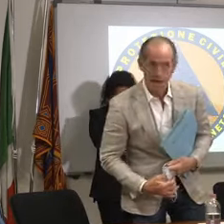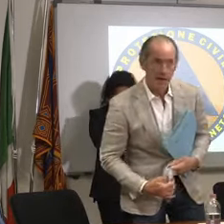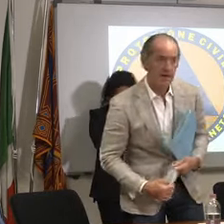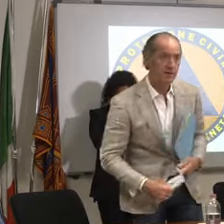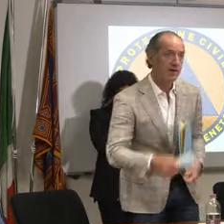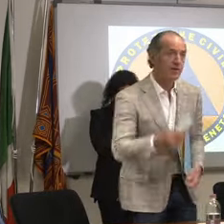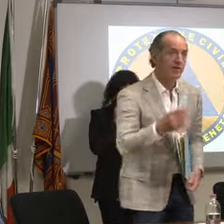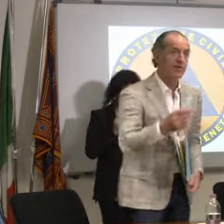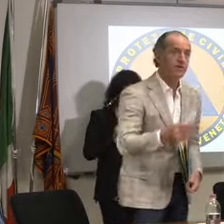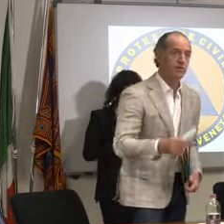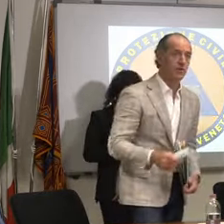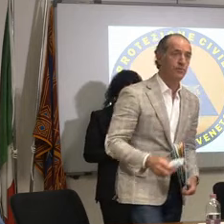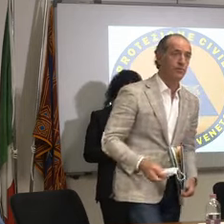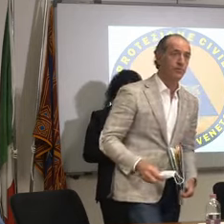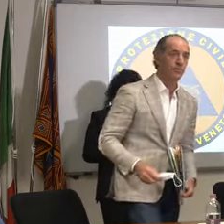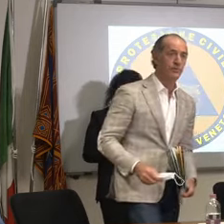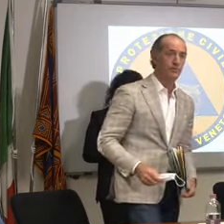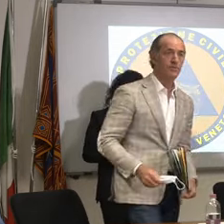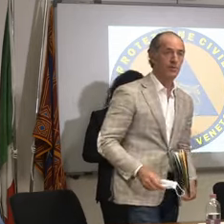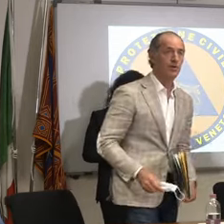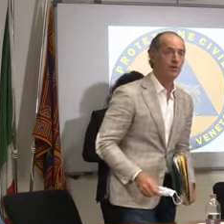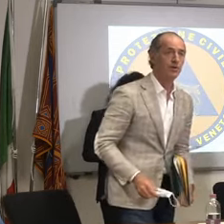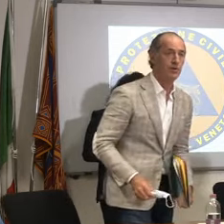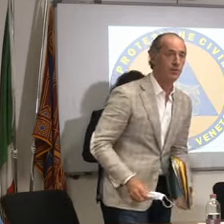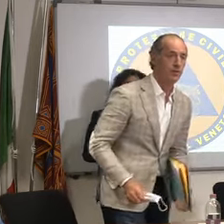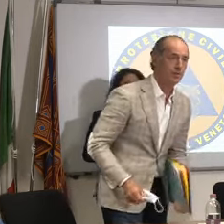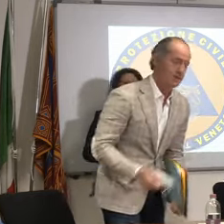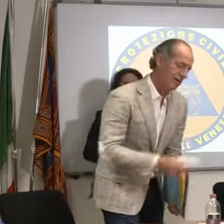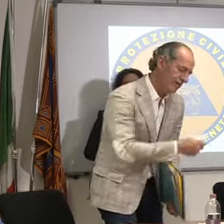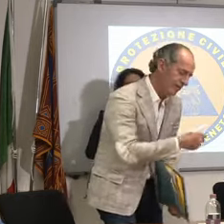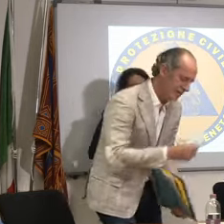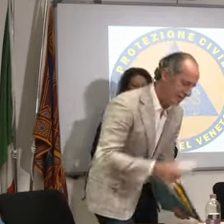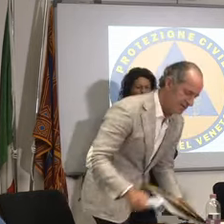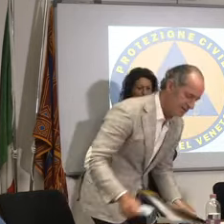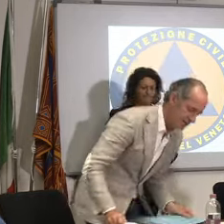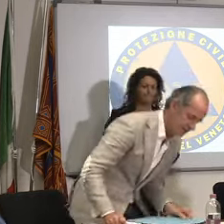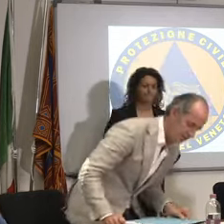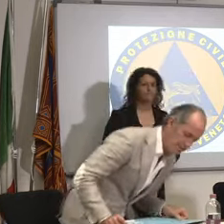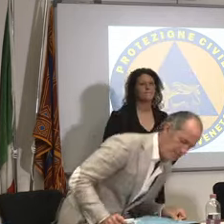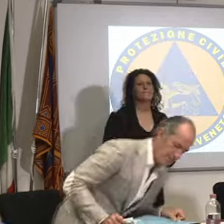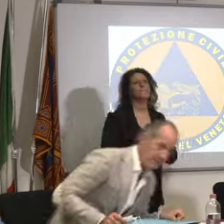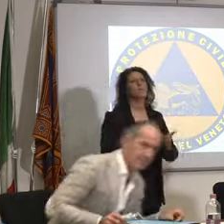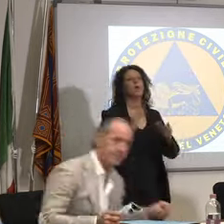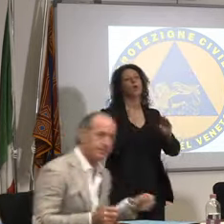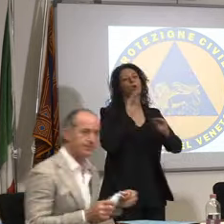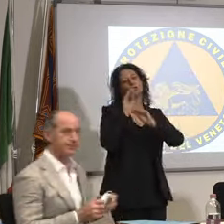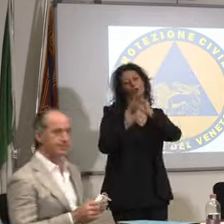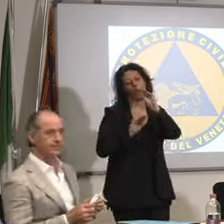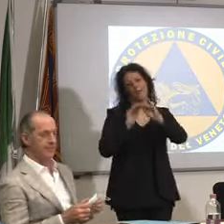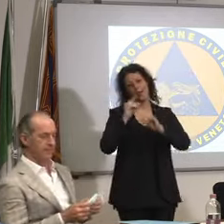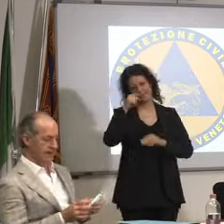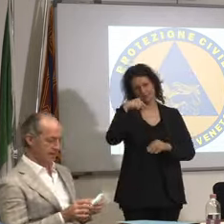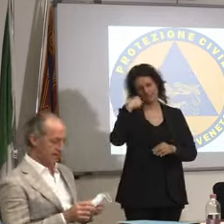ah le domande le faccio dopo va bene dopo intanto fate l'assessore